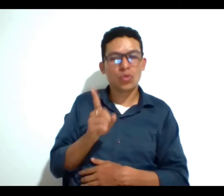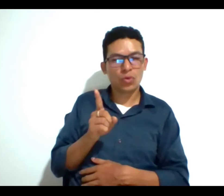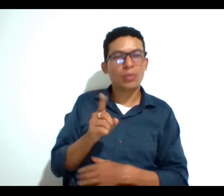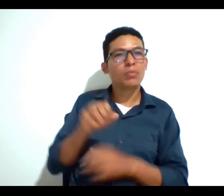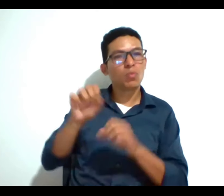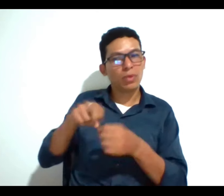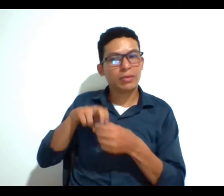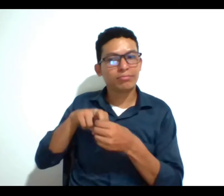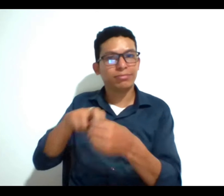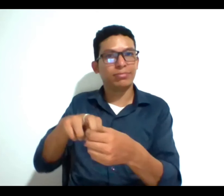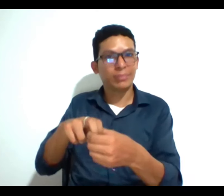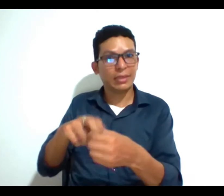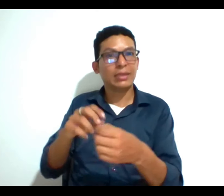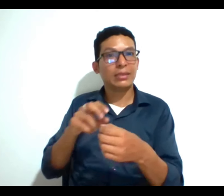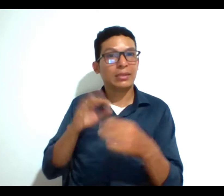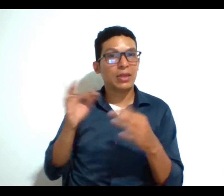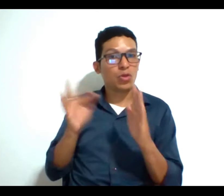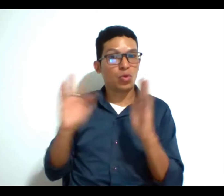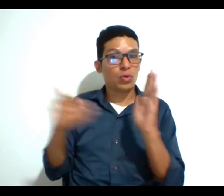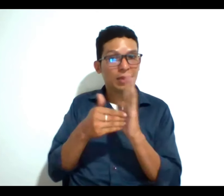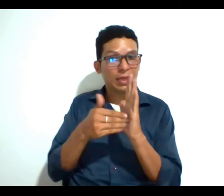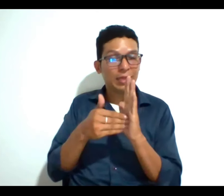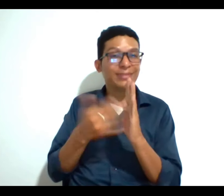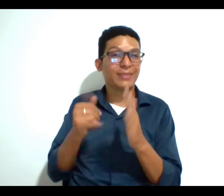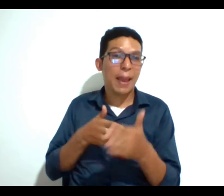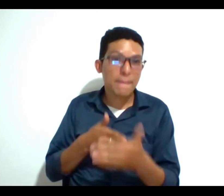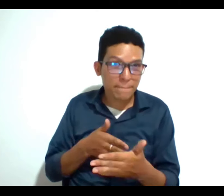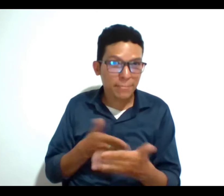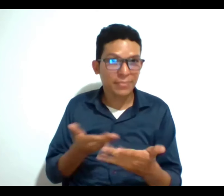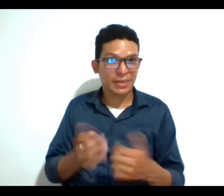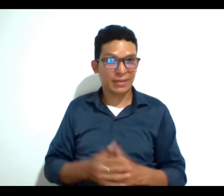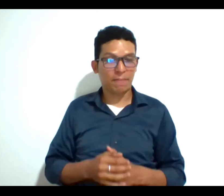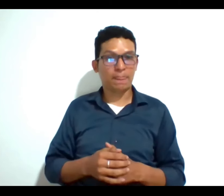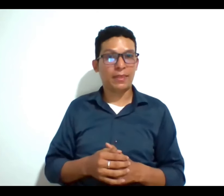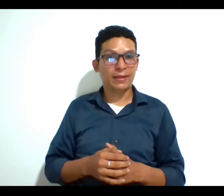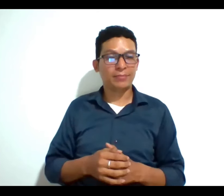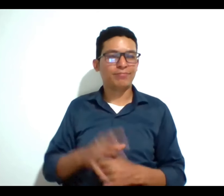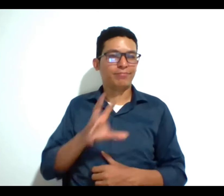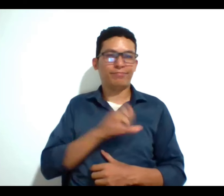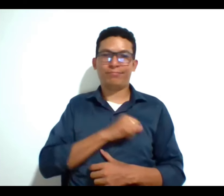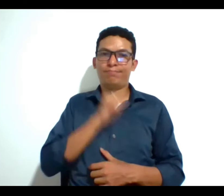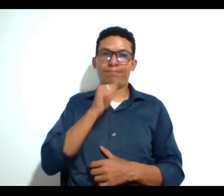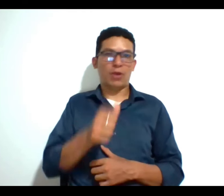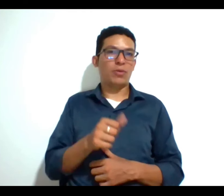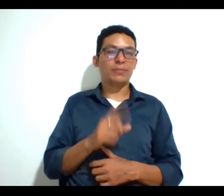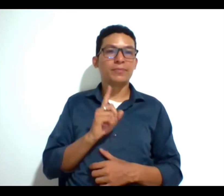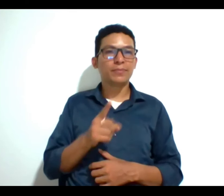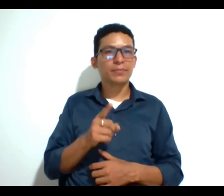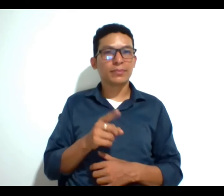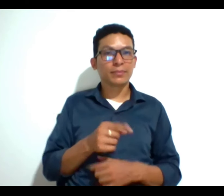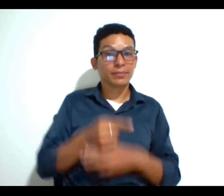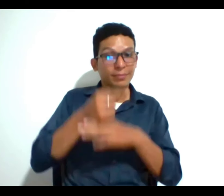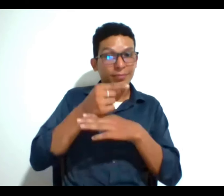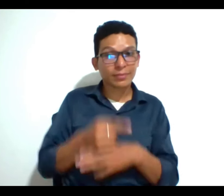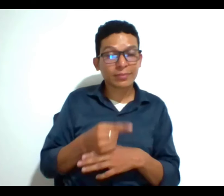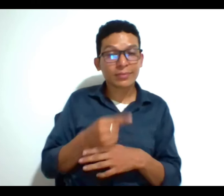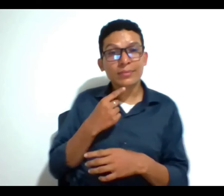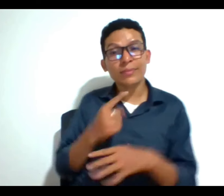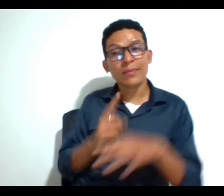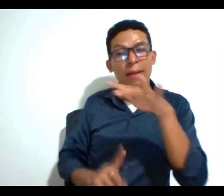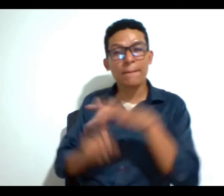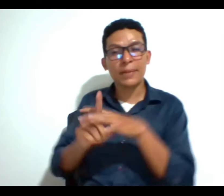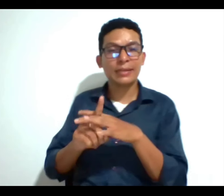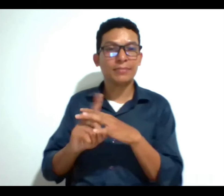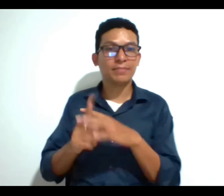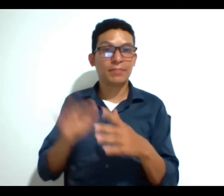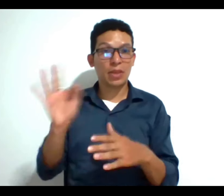y presentar una tutela pues ya enfrentaste una barrera y algo más triste aún cuando estas sentencias muchas veces llegan cuando estas tutelas